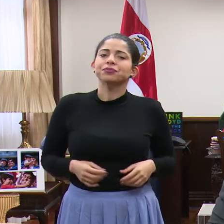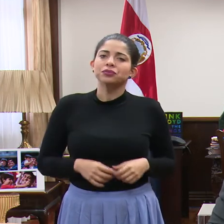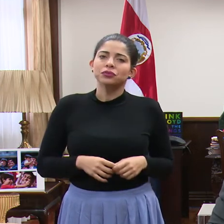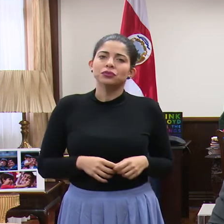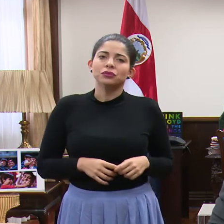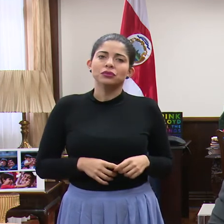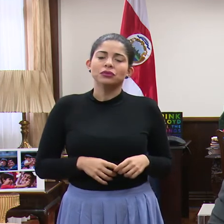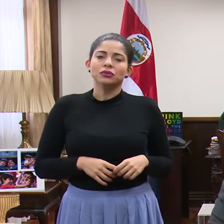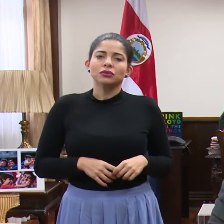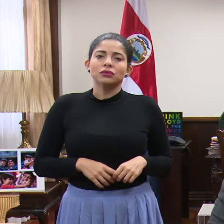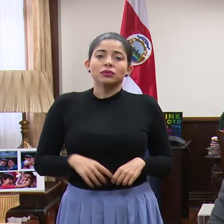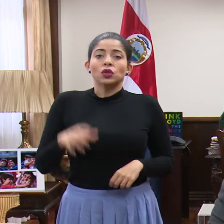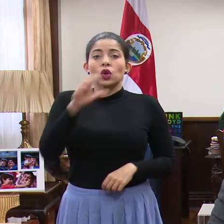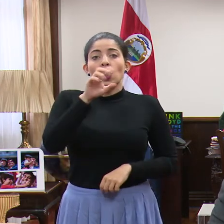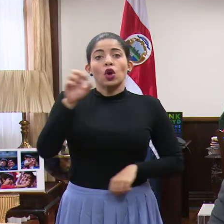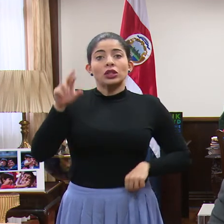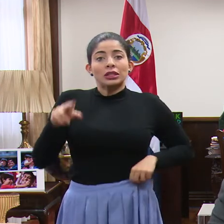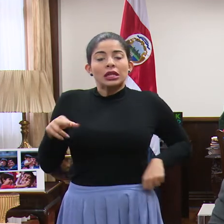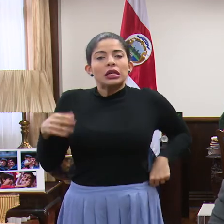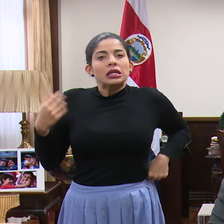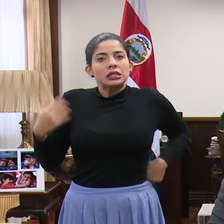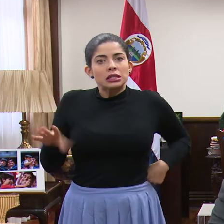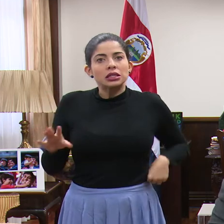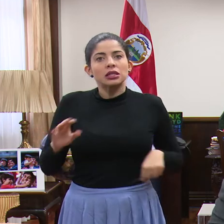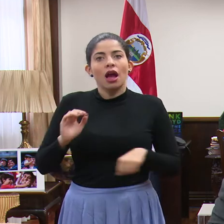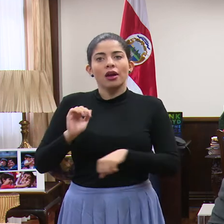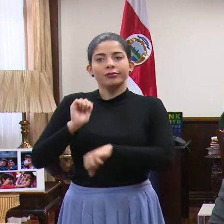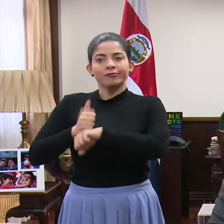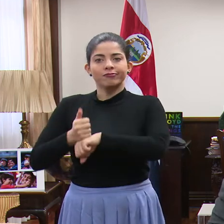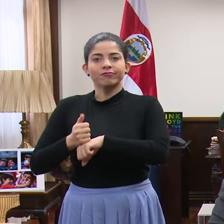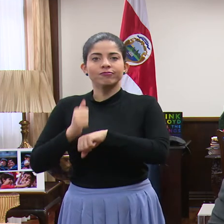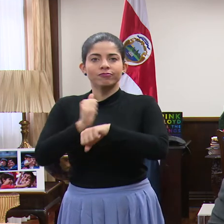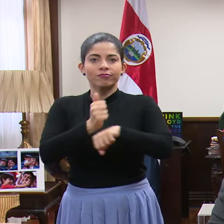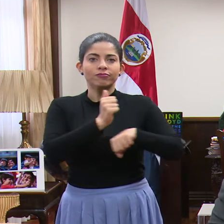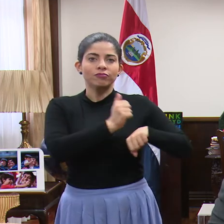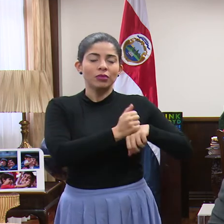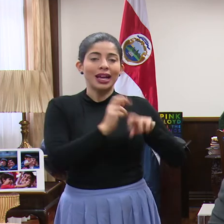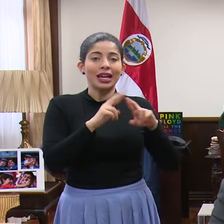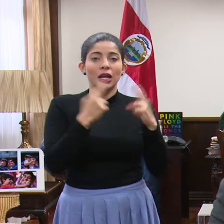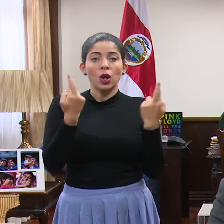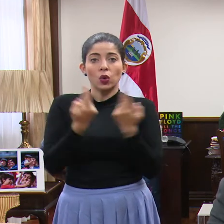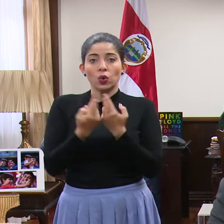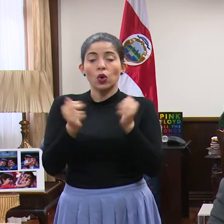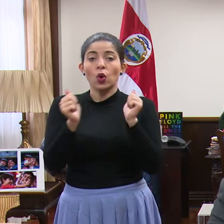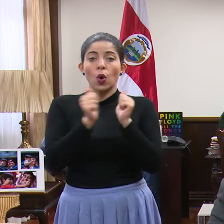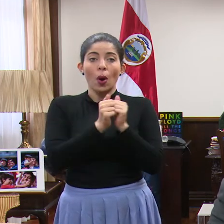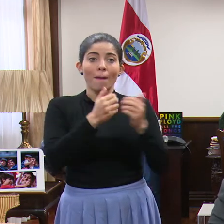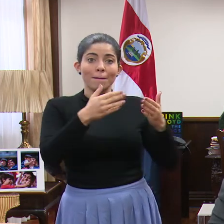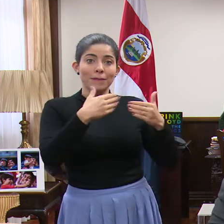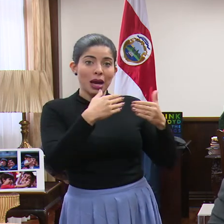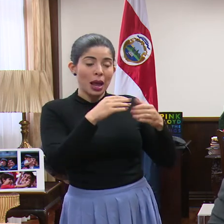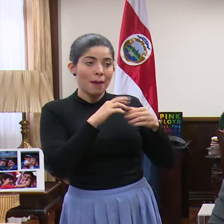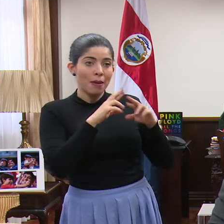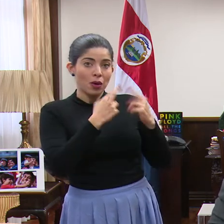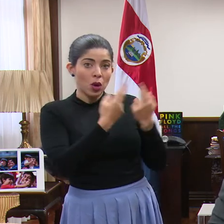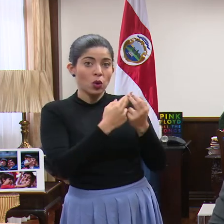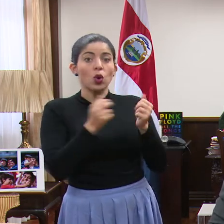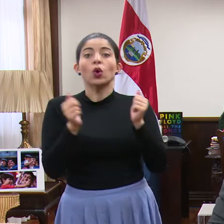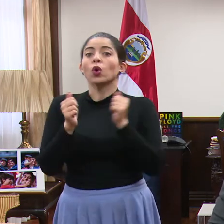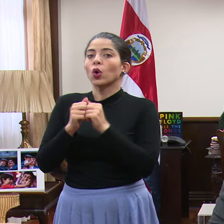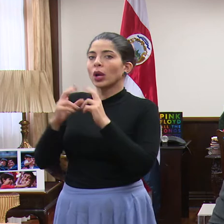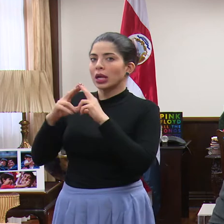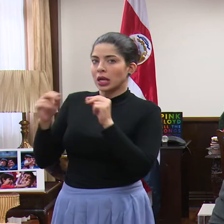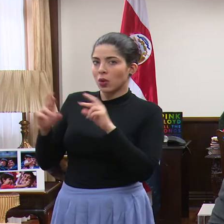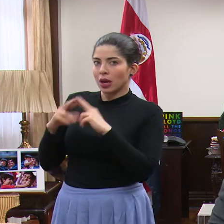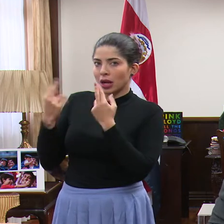Costa Rica ha activado reuniones tanto con Panamá como con Nicaragua